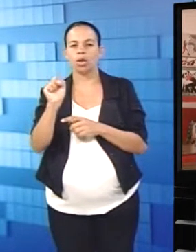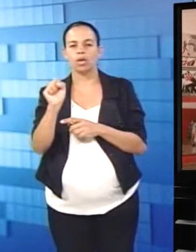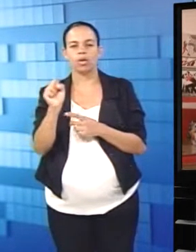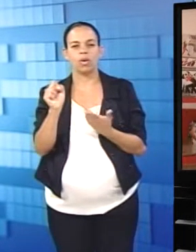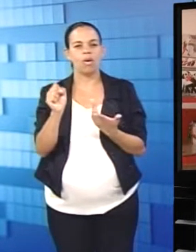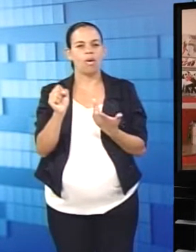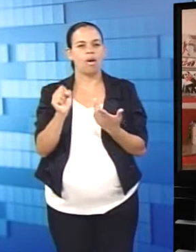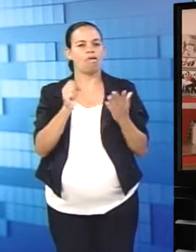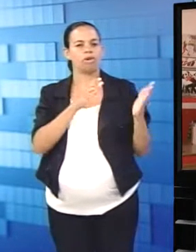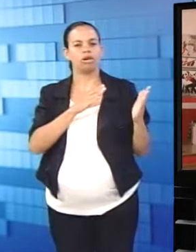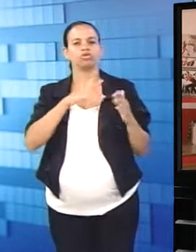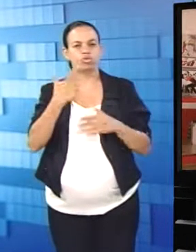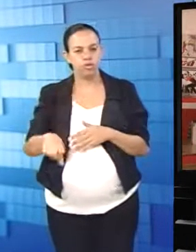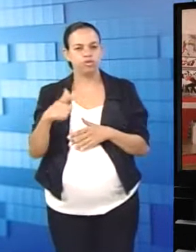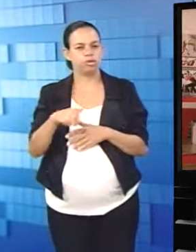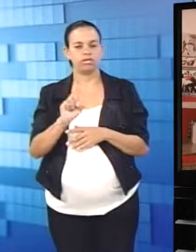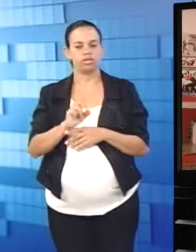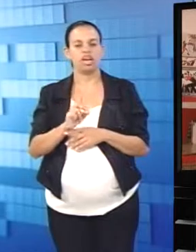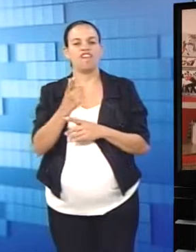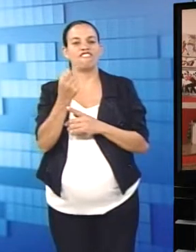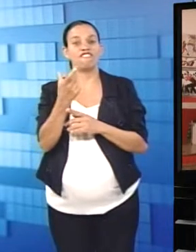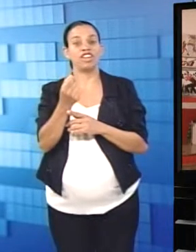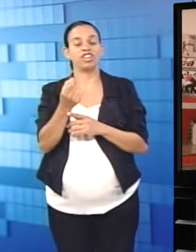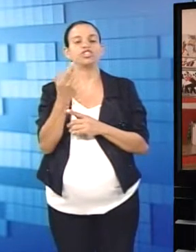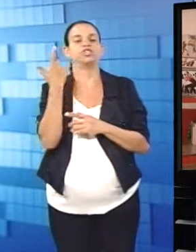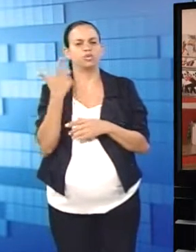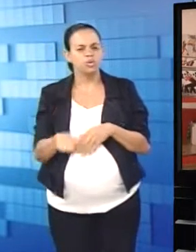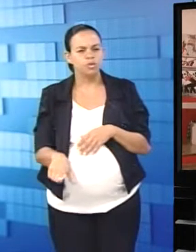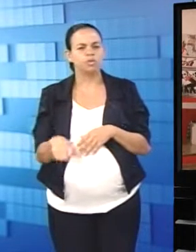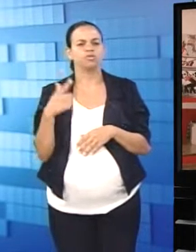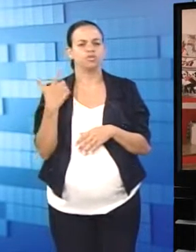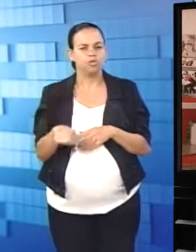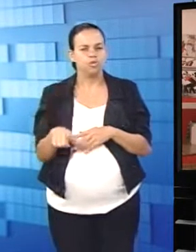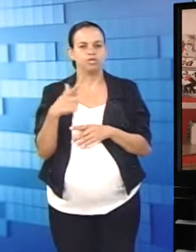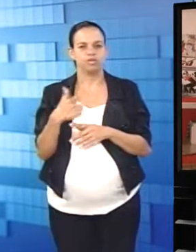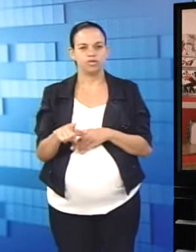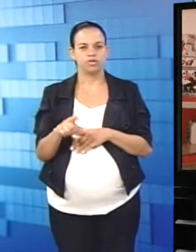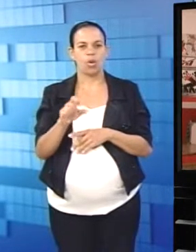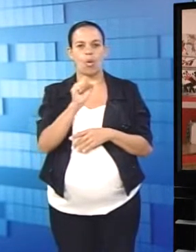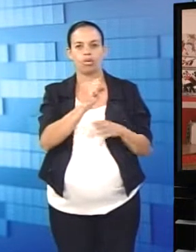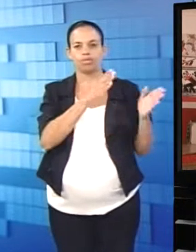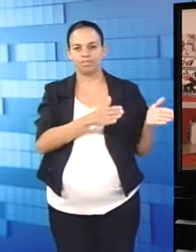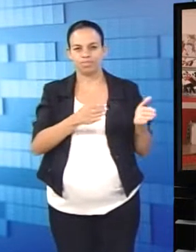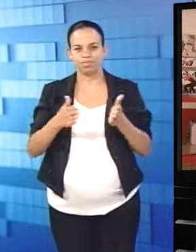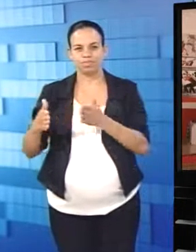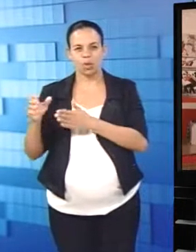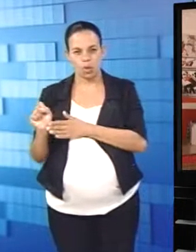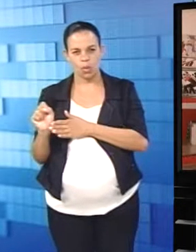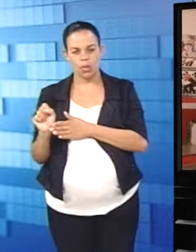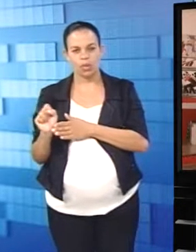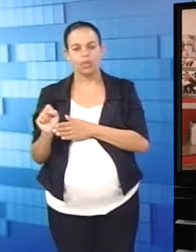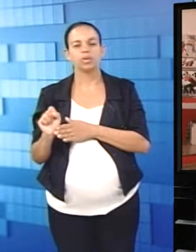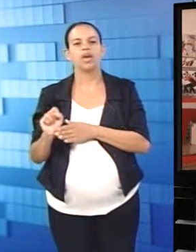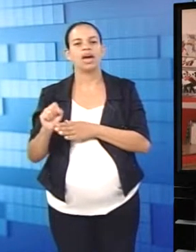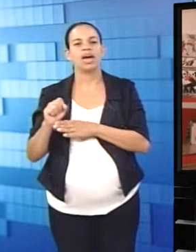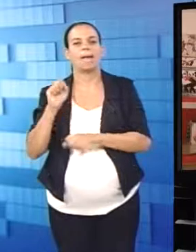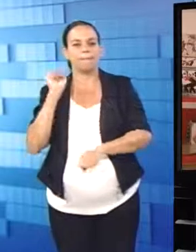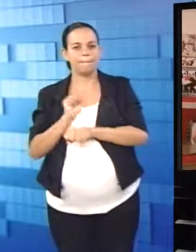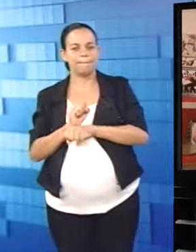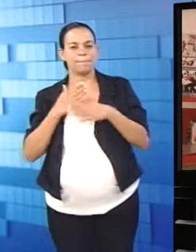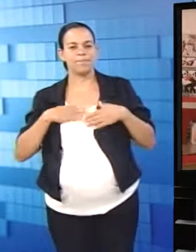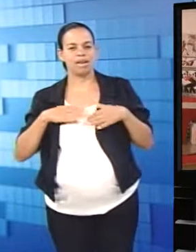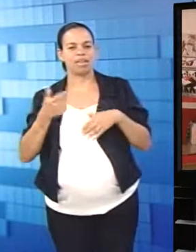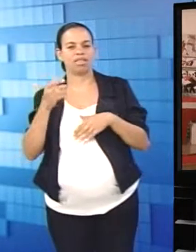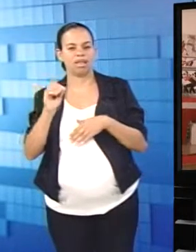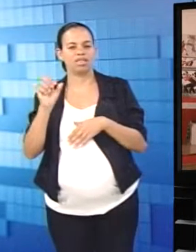repetições de 8 séries com 10 de descanso. Então,